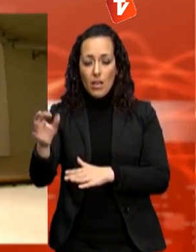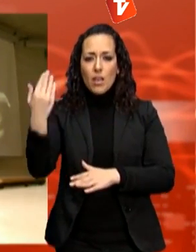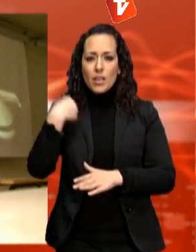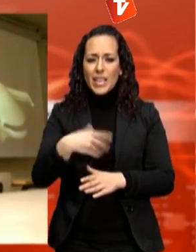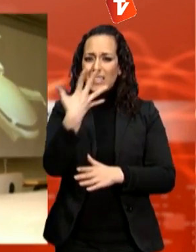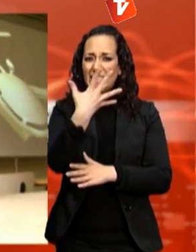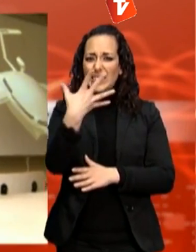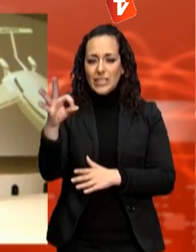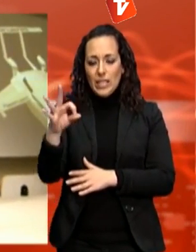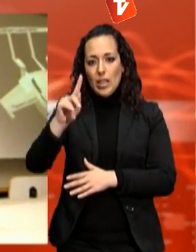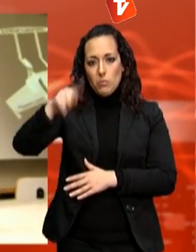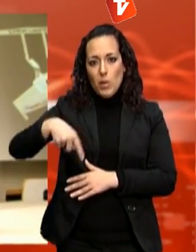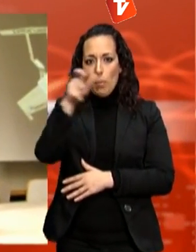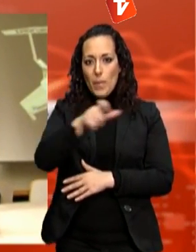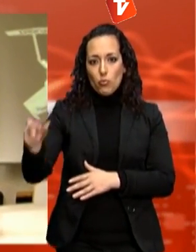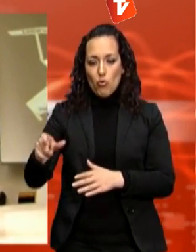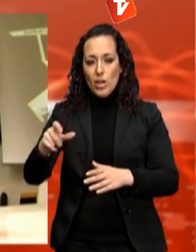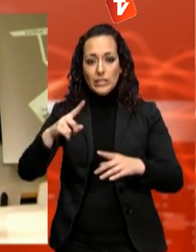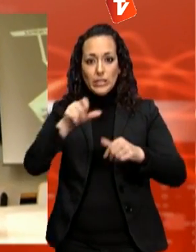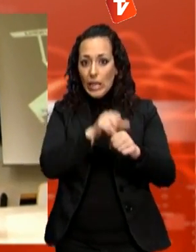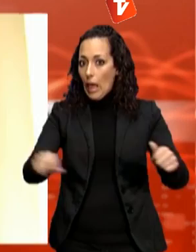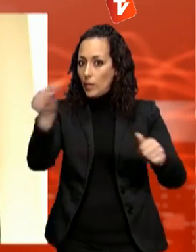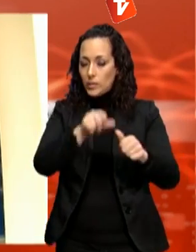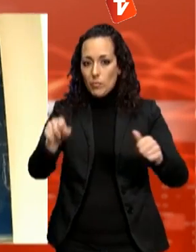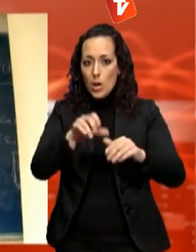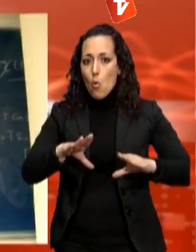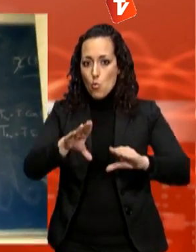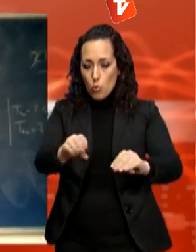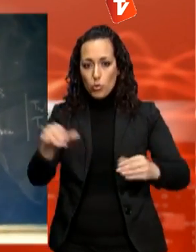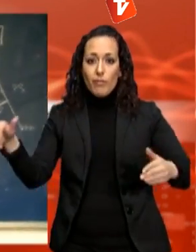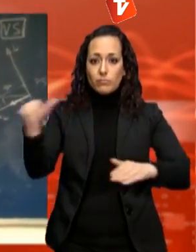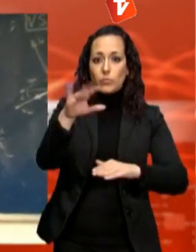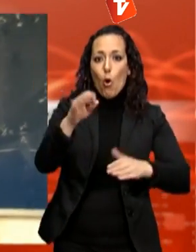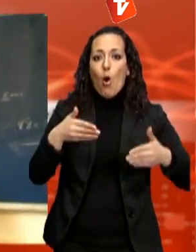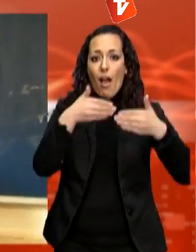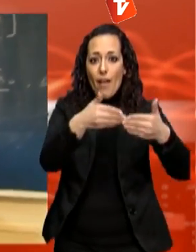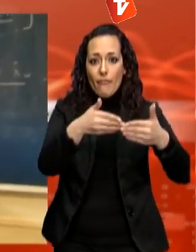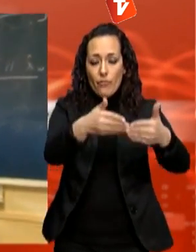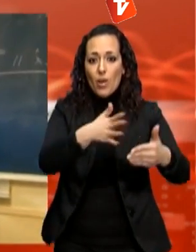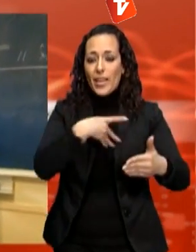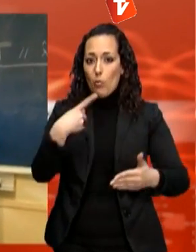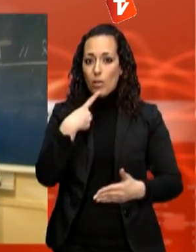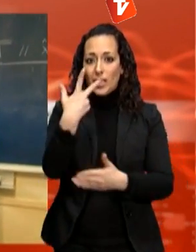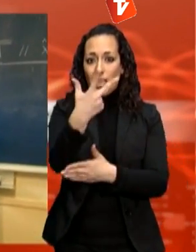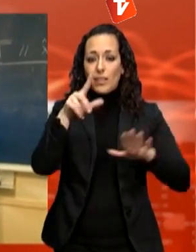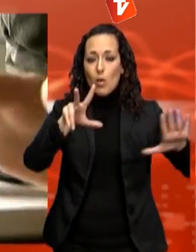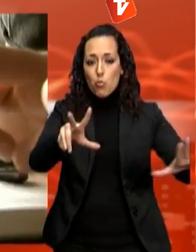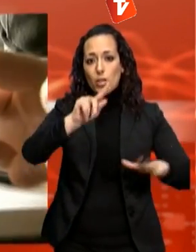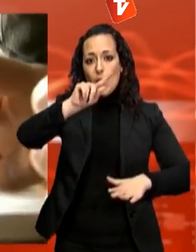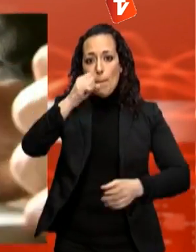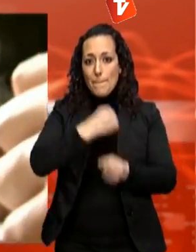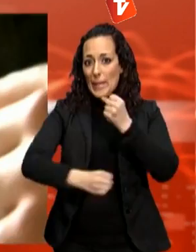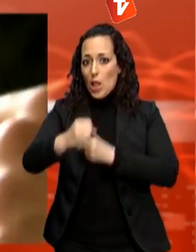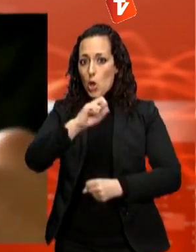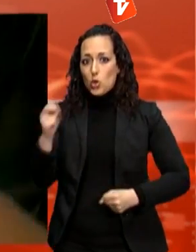cada setmana un ferri o un avió per trajectes curts entre ciutats o illes, un mercat potencial de 38 milions d'euros. El